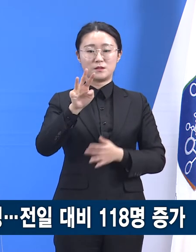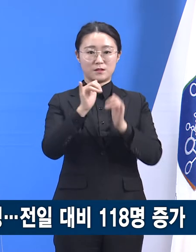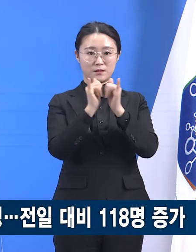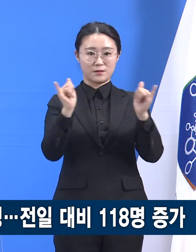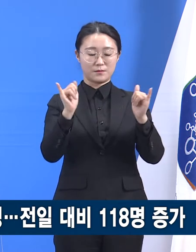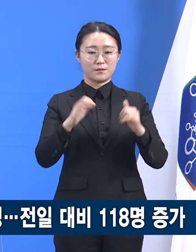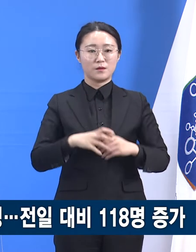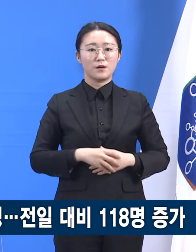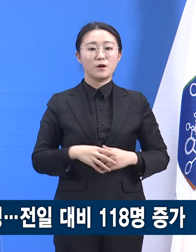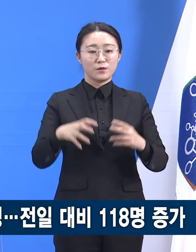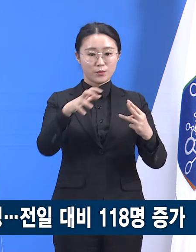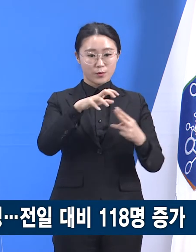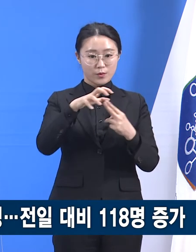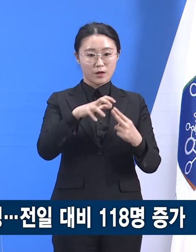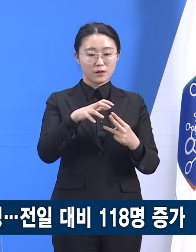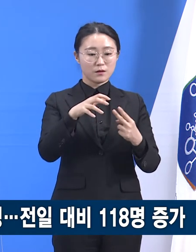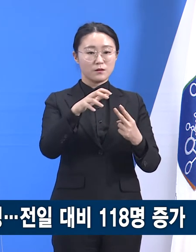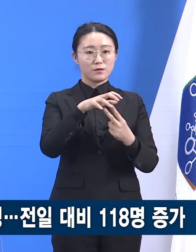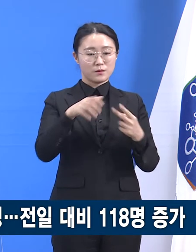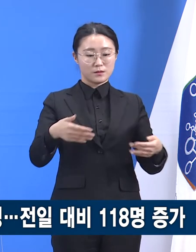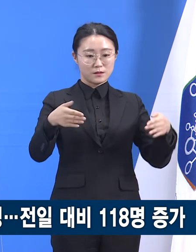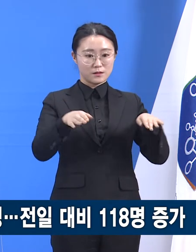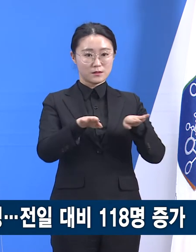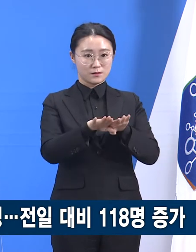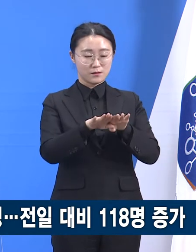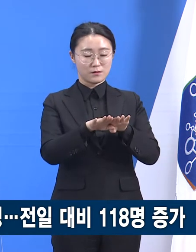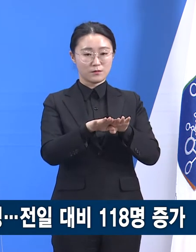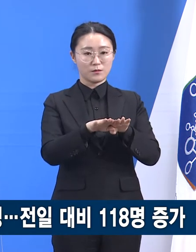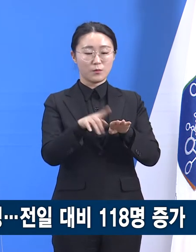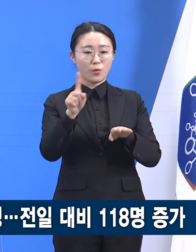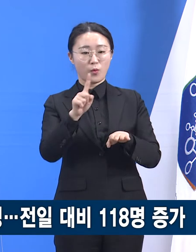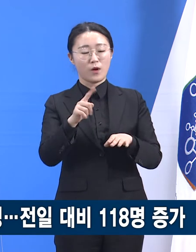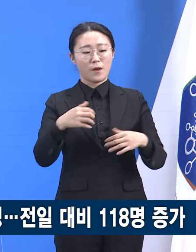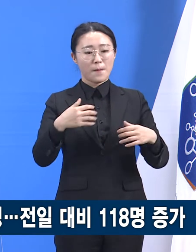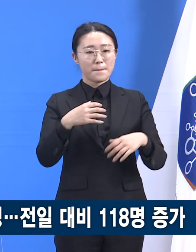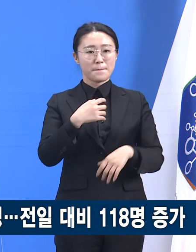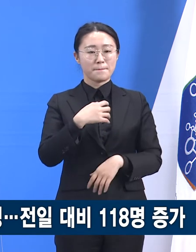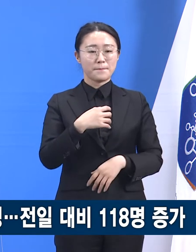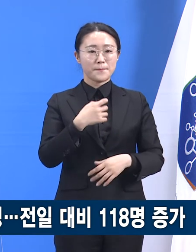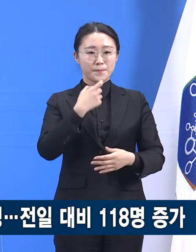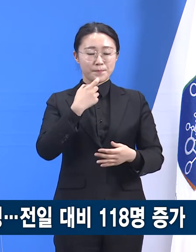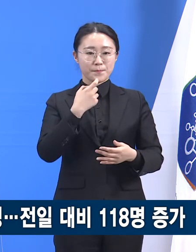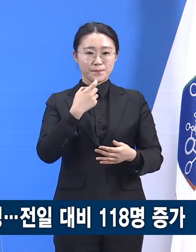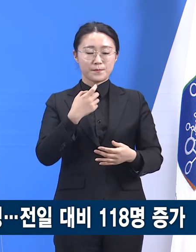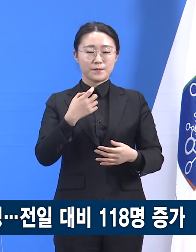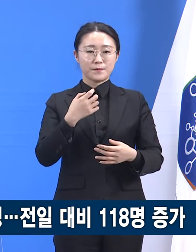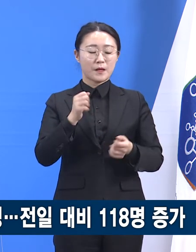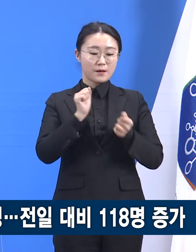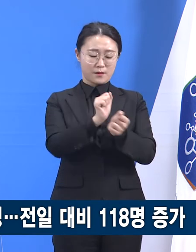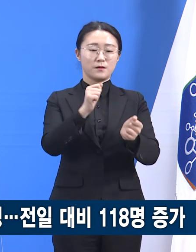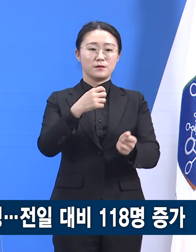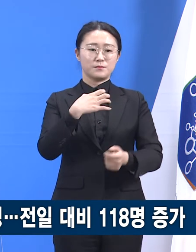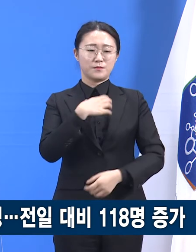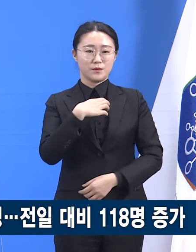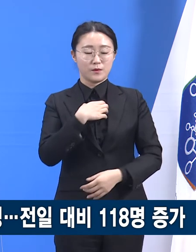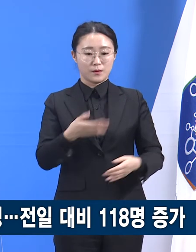요양시설 등 감염 취약시설 관련 확진자는 2.5%인 3명이었습니다.